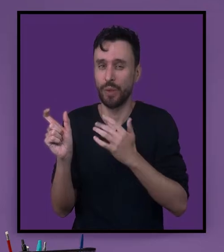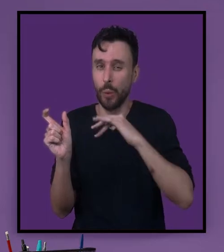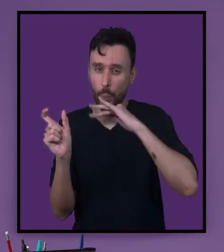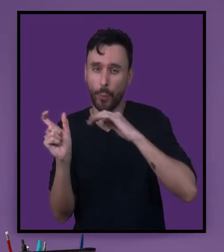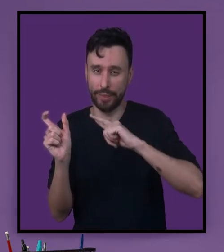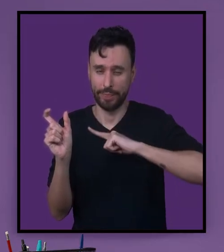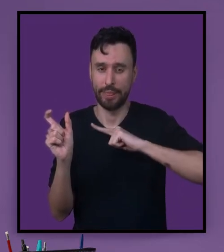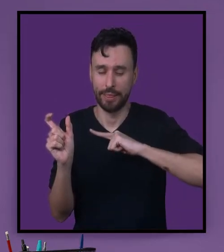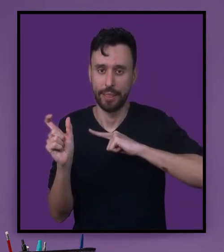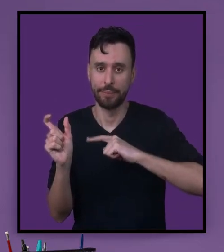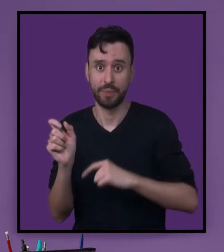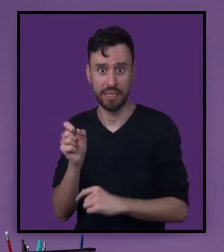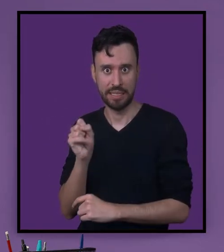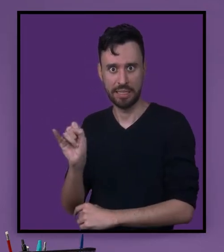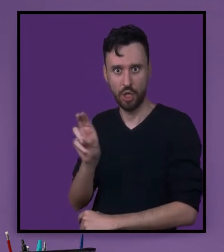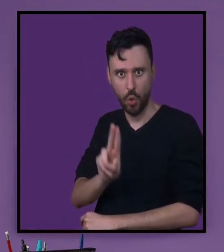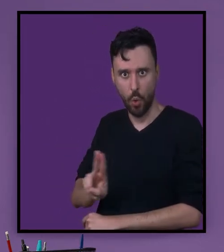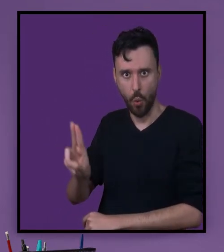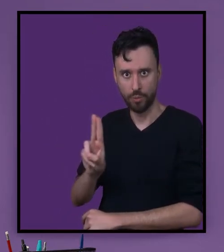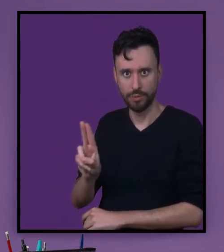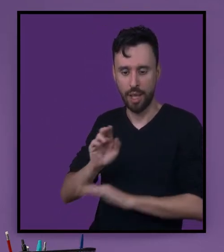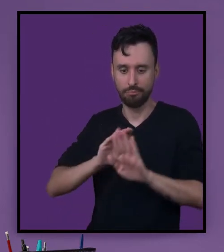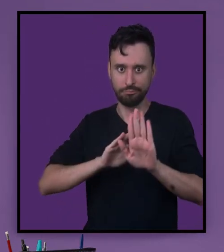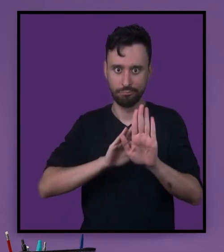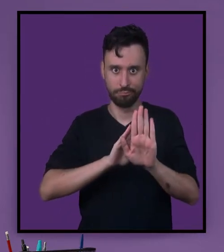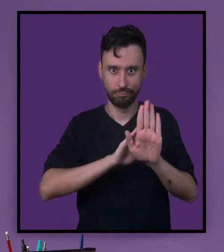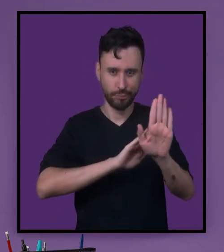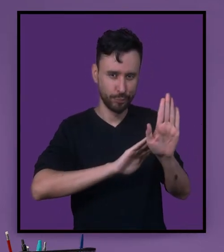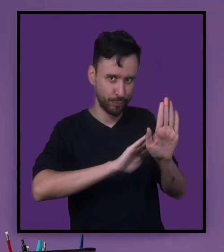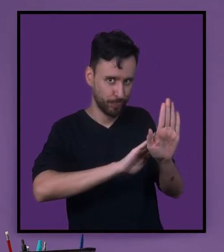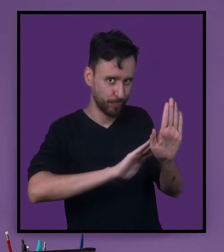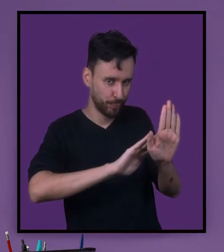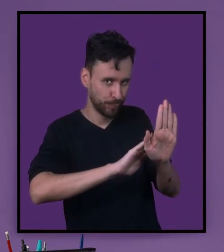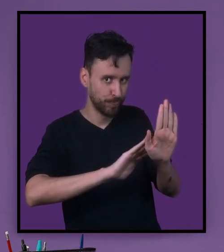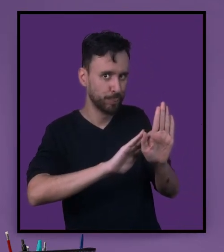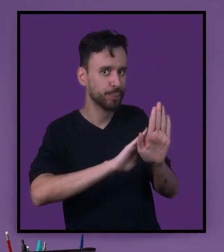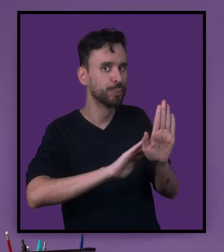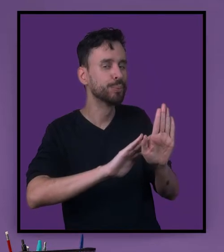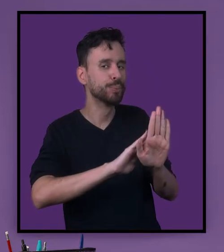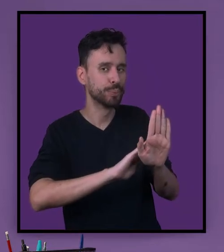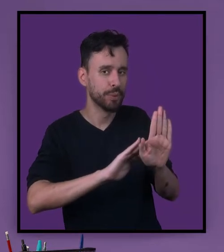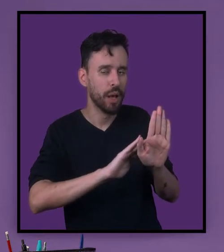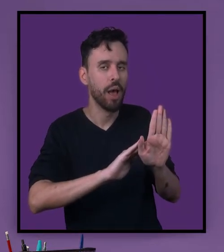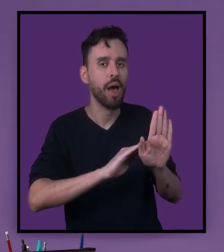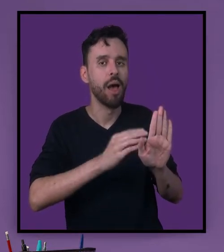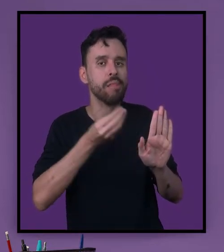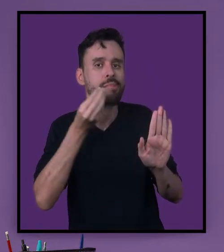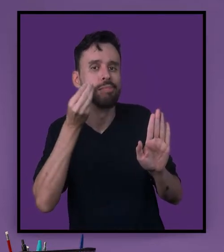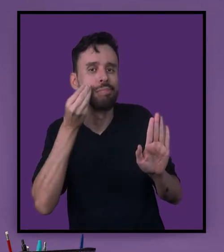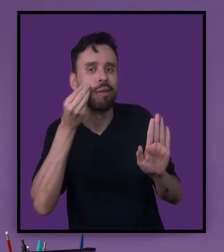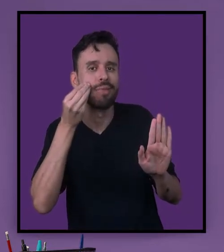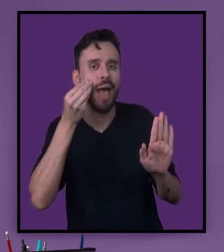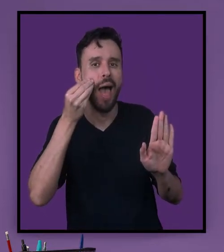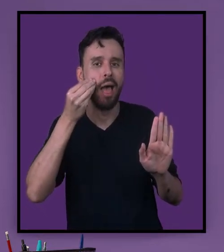Nisto, quando utilizamos o eufemismo temos a tentativa de